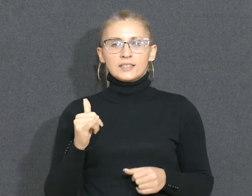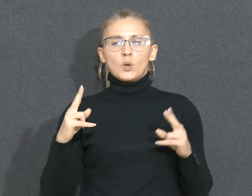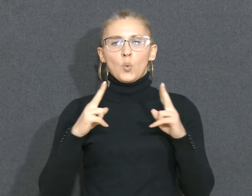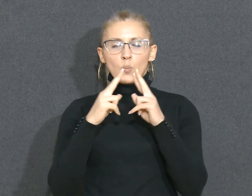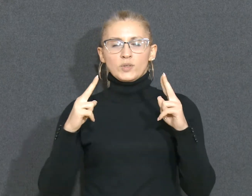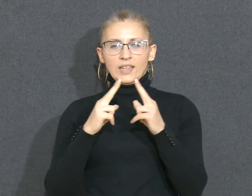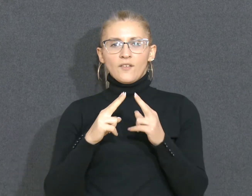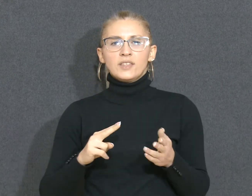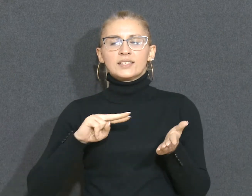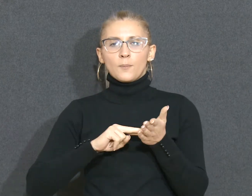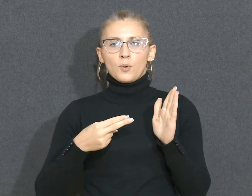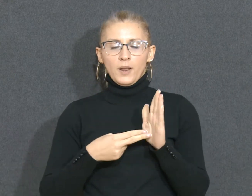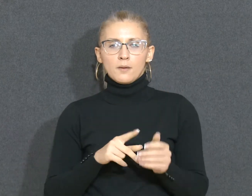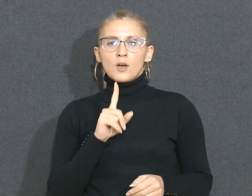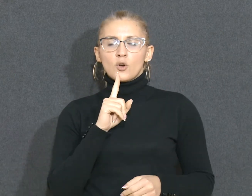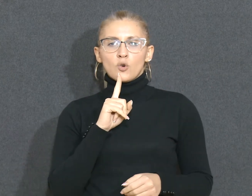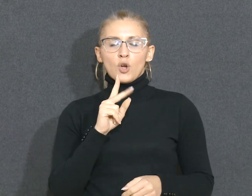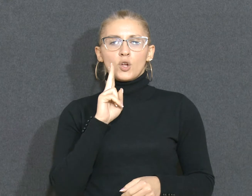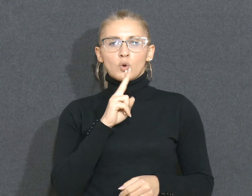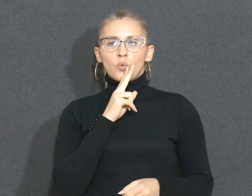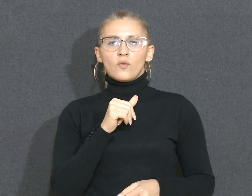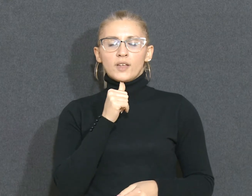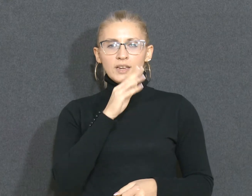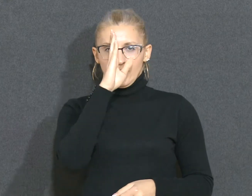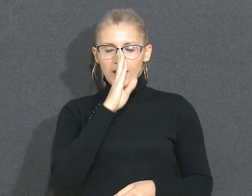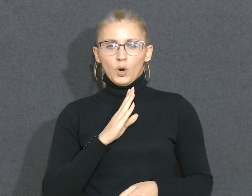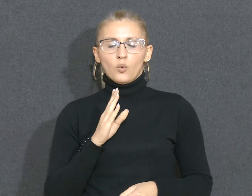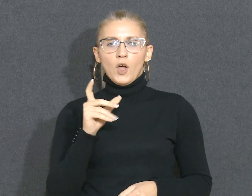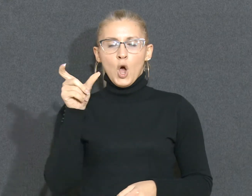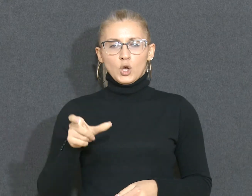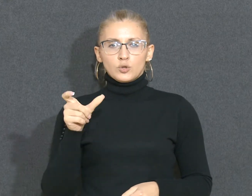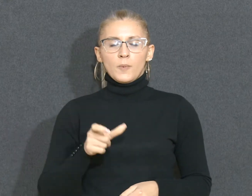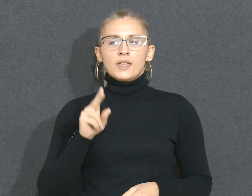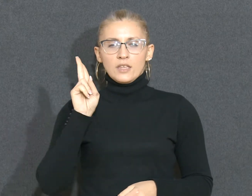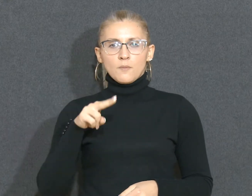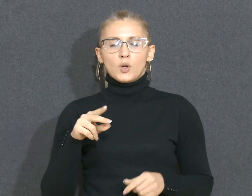koje gluve i nagluve osobe imaju u svakodnevnoj komunikaciji.